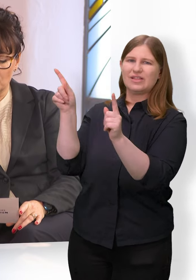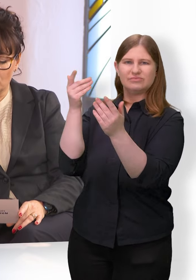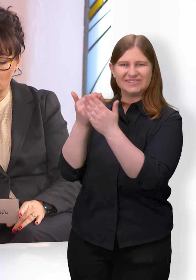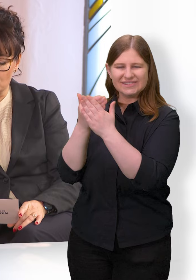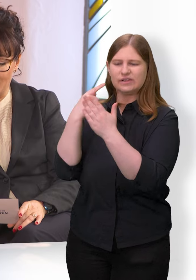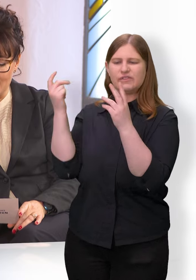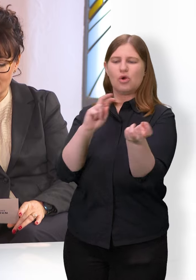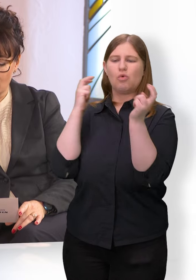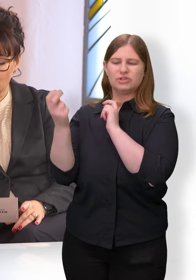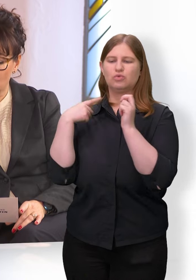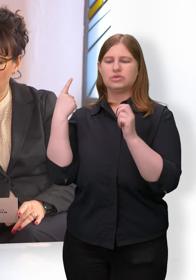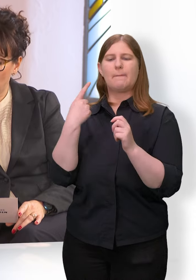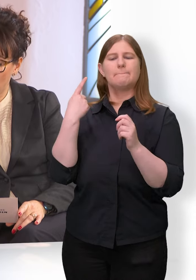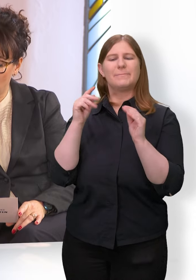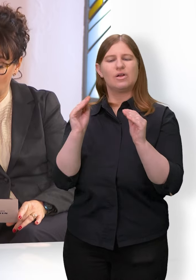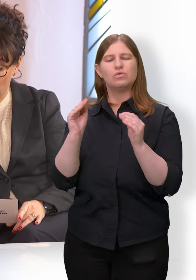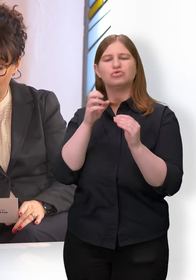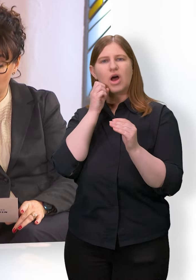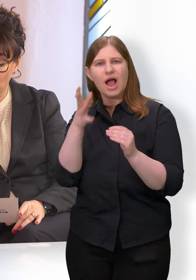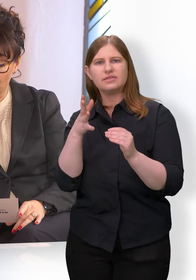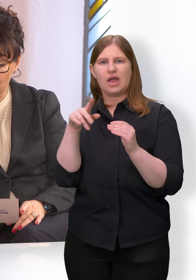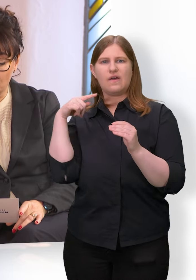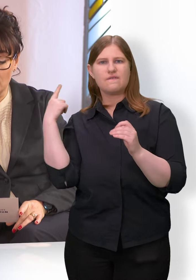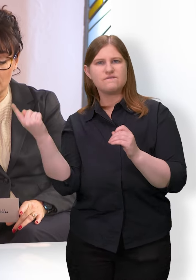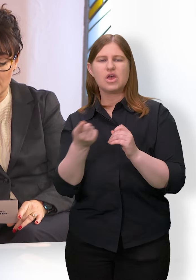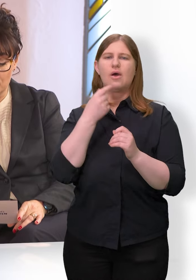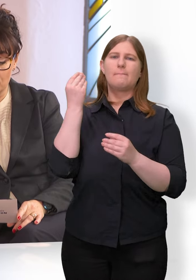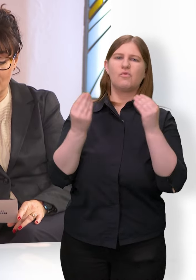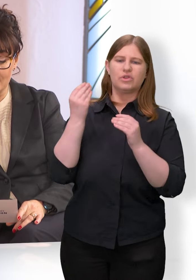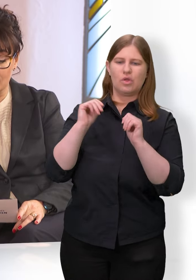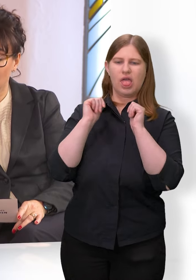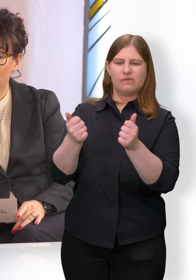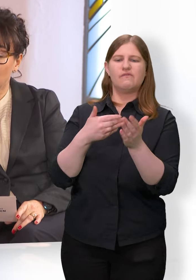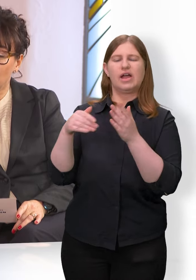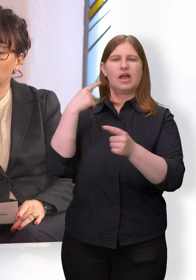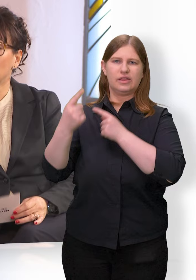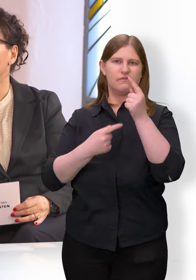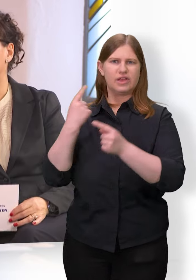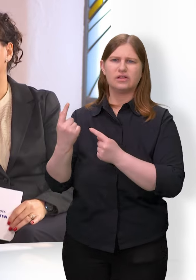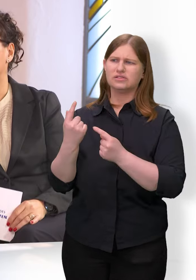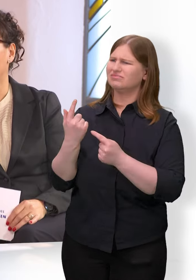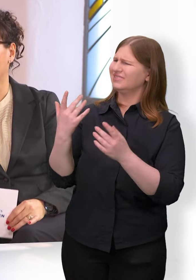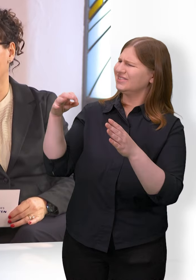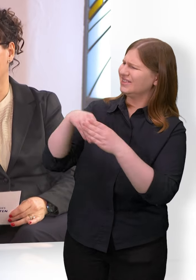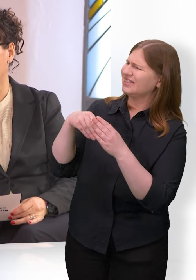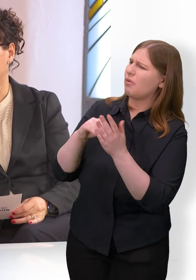pädagogischen Alltag und entwickeln professionelle Hilfen weiter. Wie sieht das ganz praktisch aus?